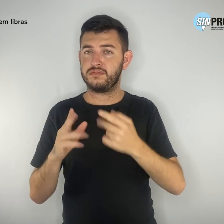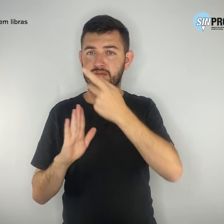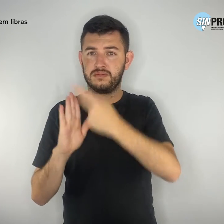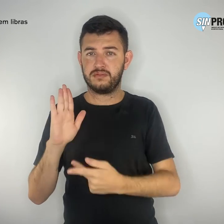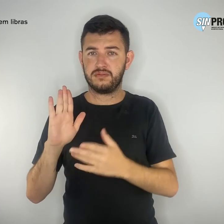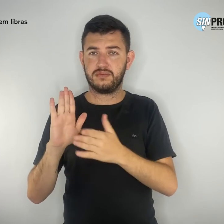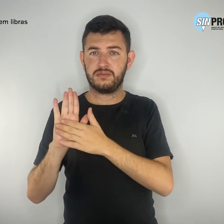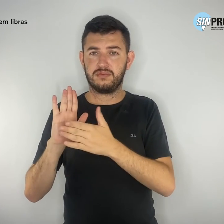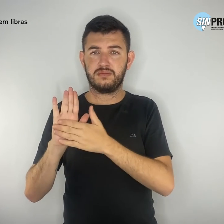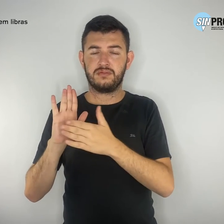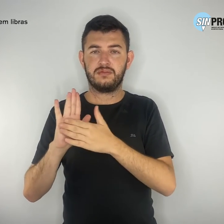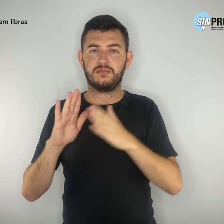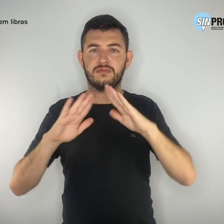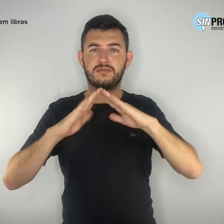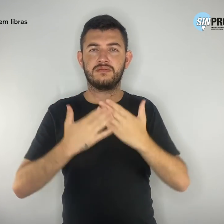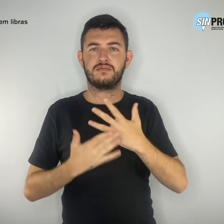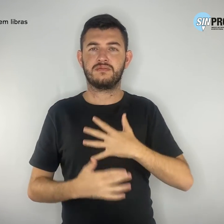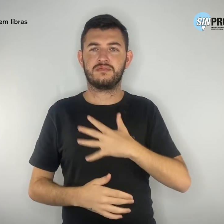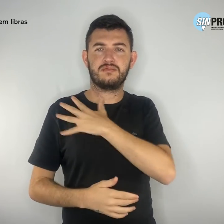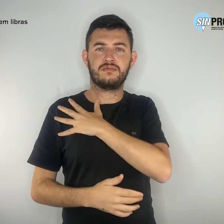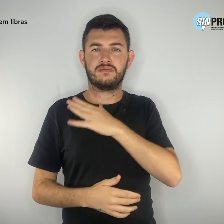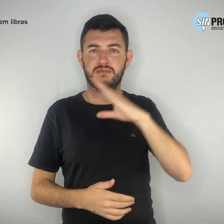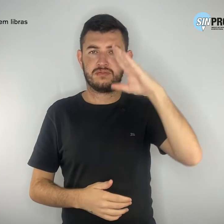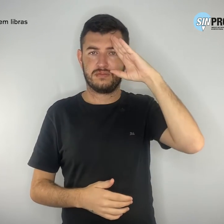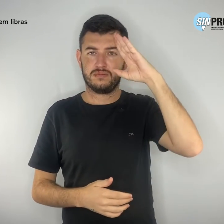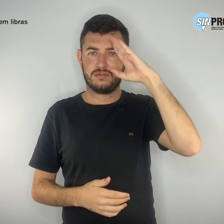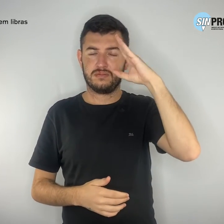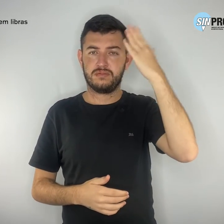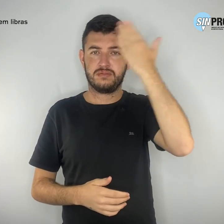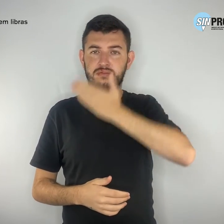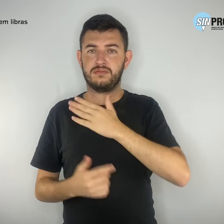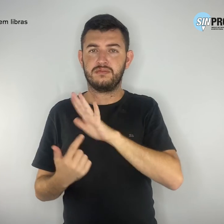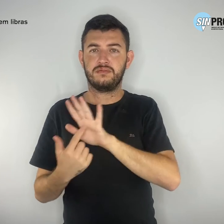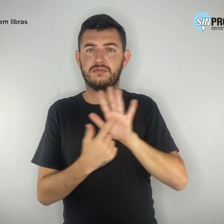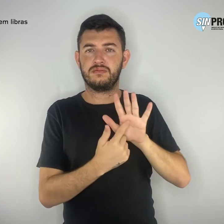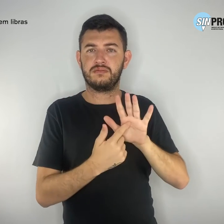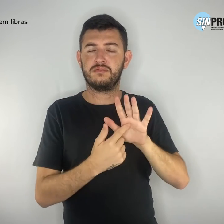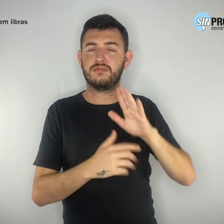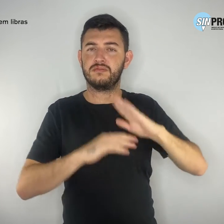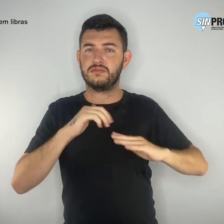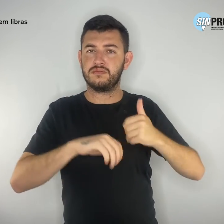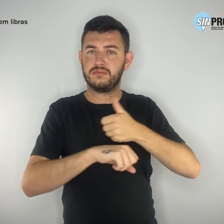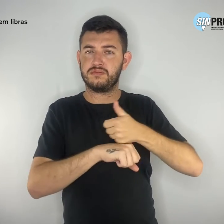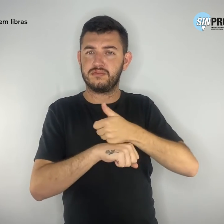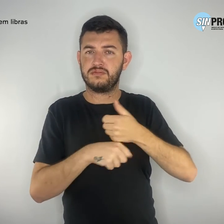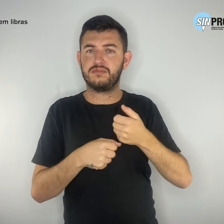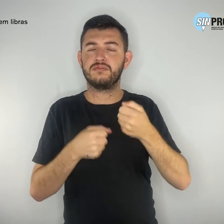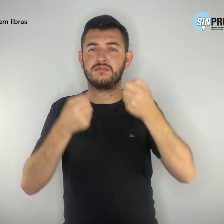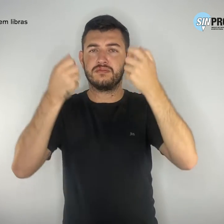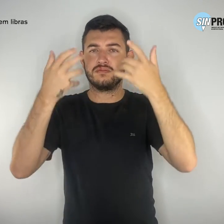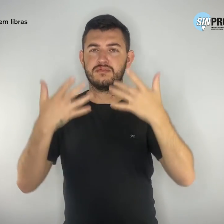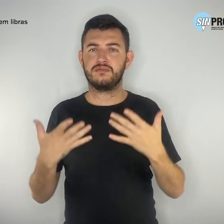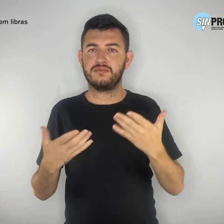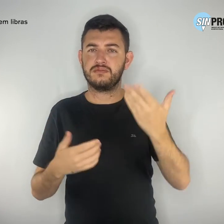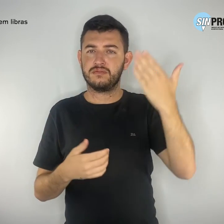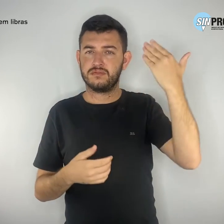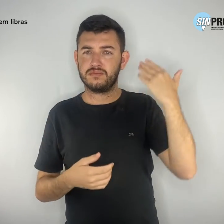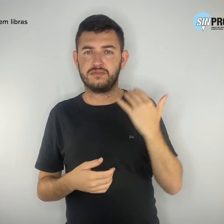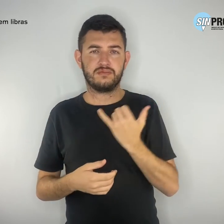comprovou o que especialistas já alertavam. É um completo fracasso. Não